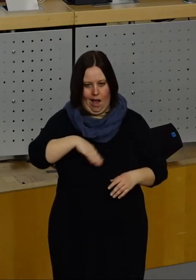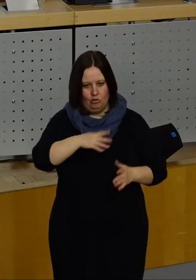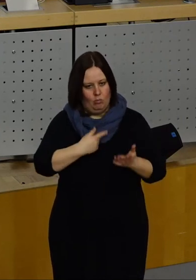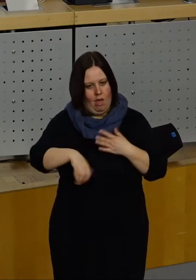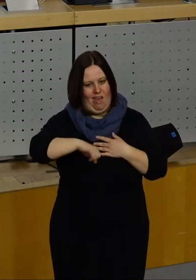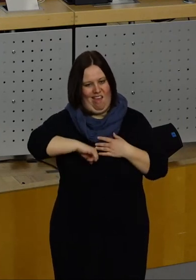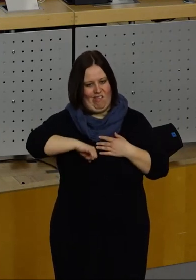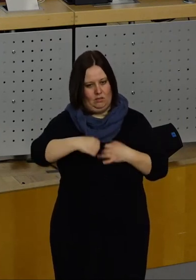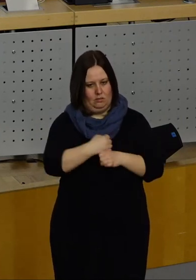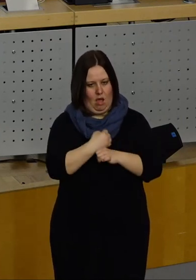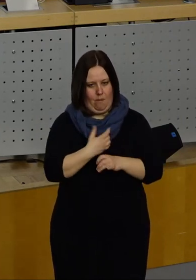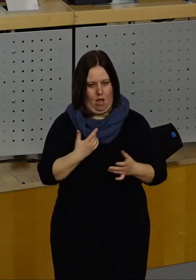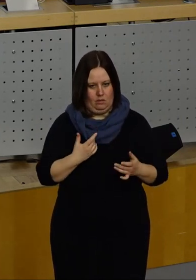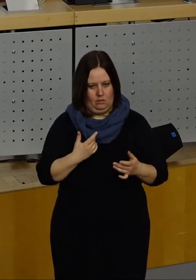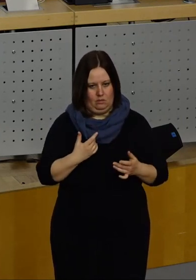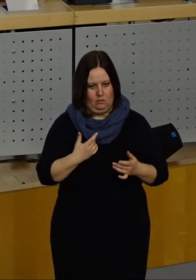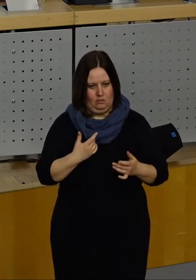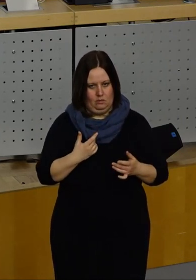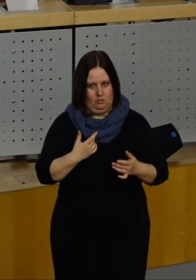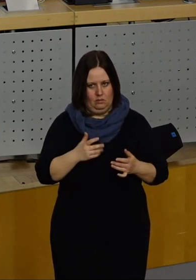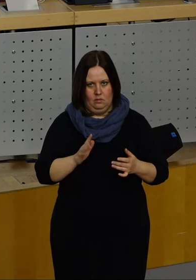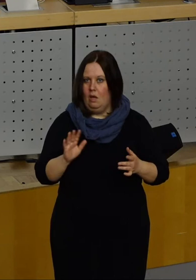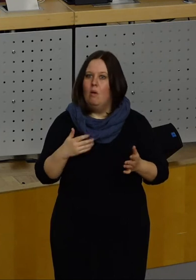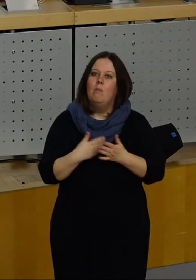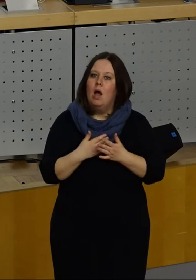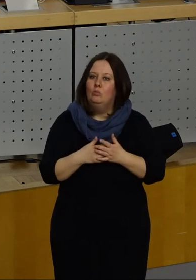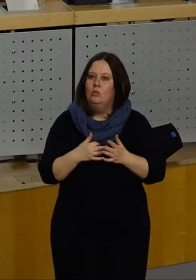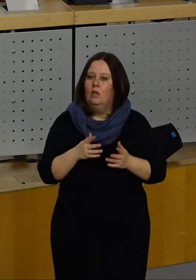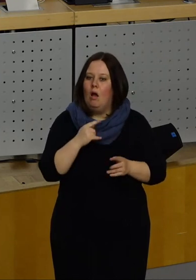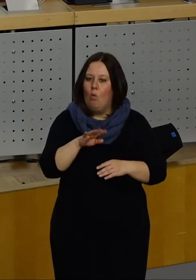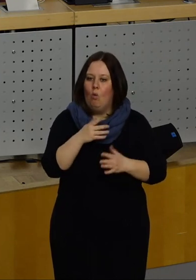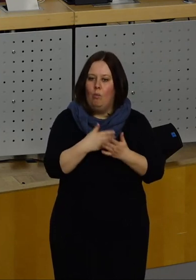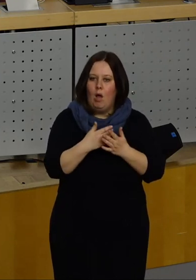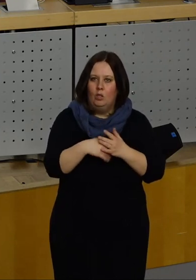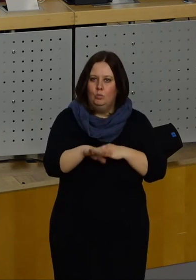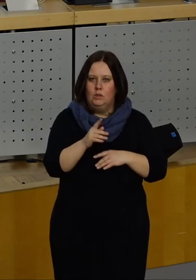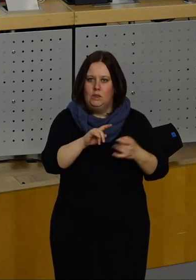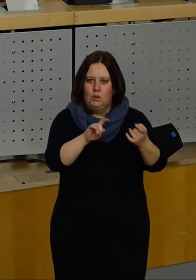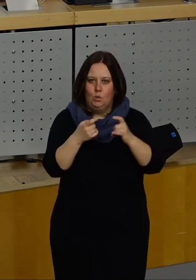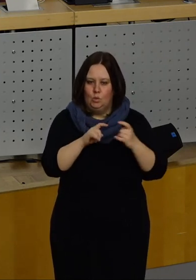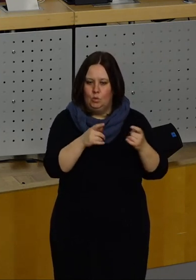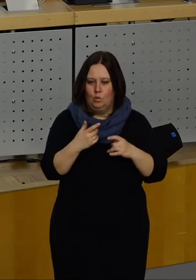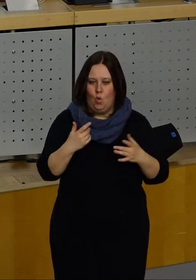effizienter zu werden, ohne die Fragen der ausreichenden Diskussion